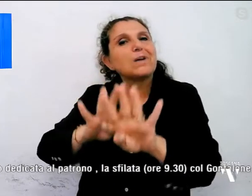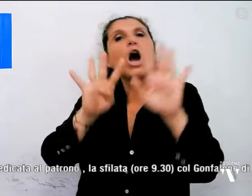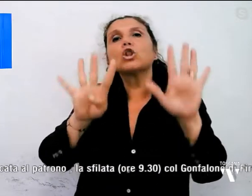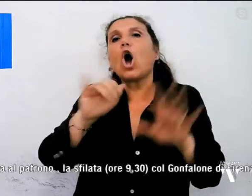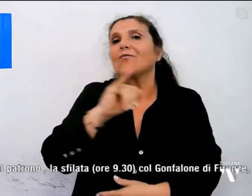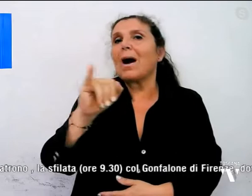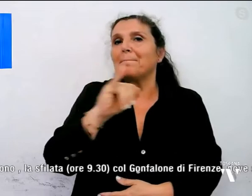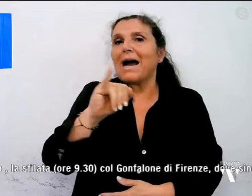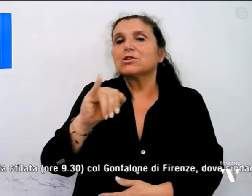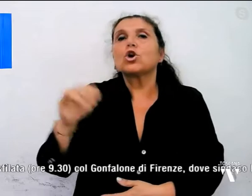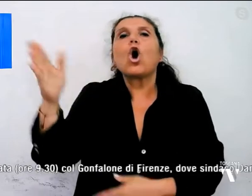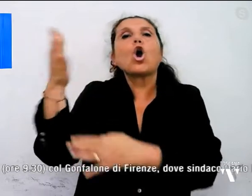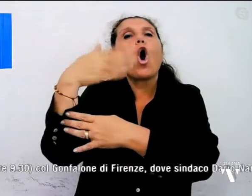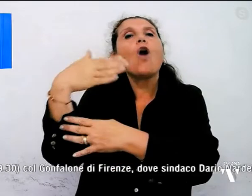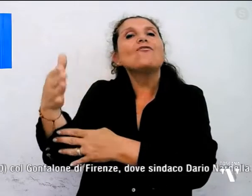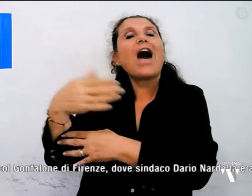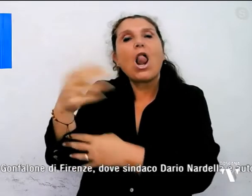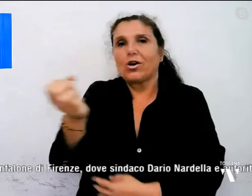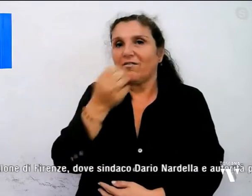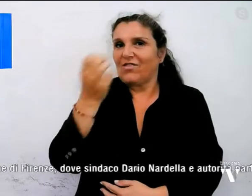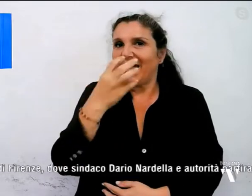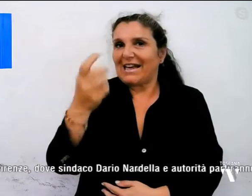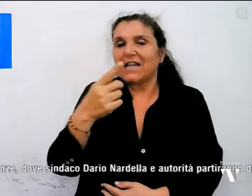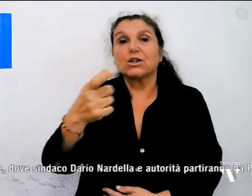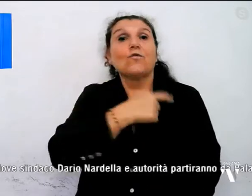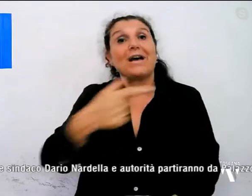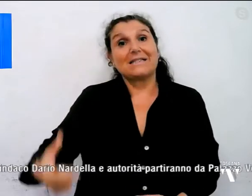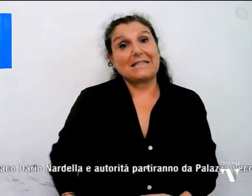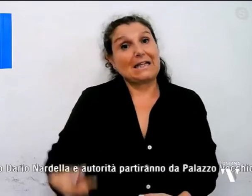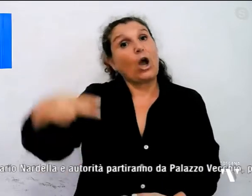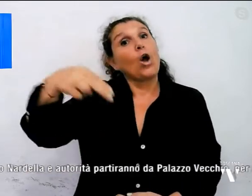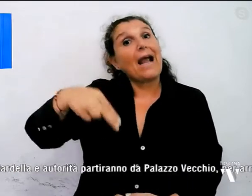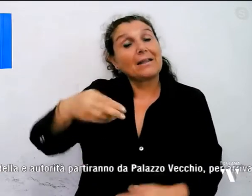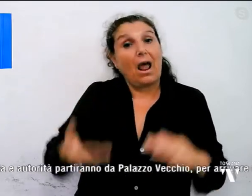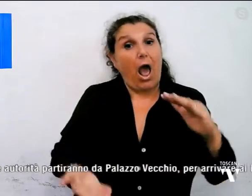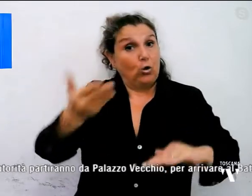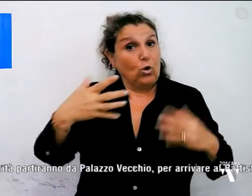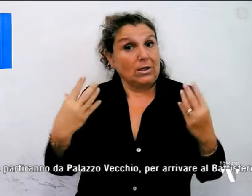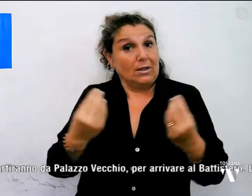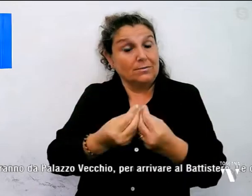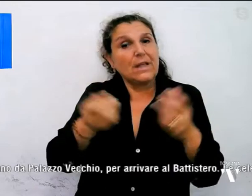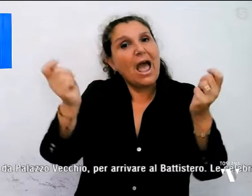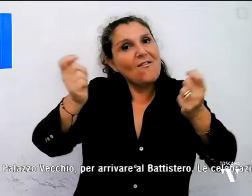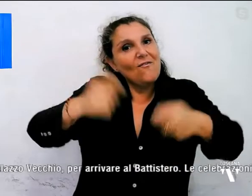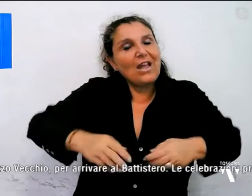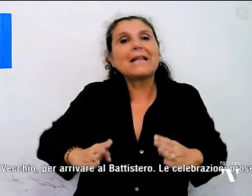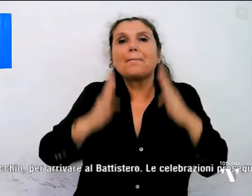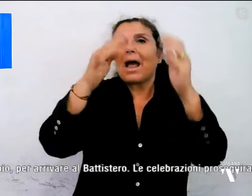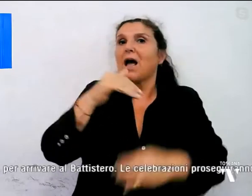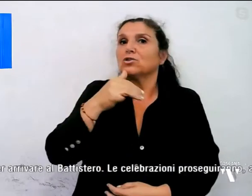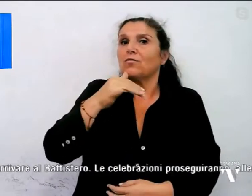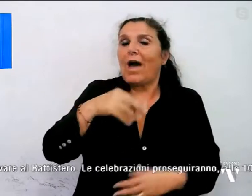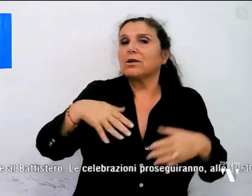gonfalone di Firenze dove il sindaco Nardella e le autorità partiranno da Palazzo Vecchio per poi